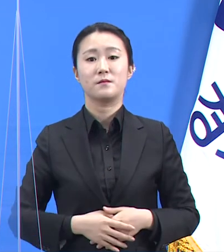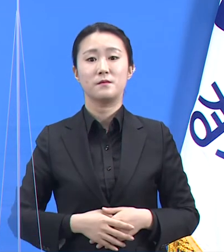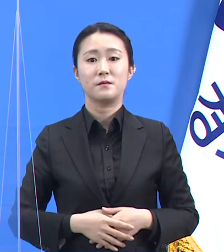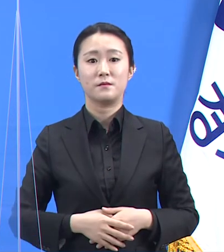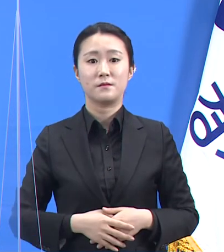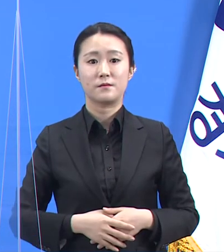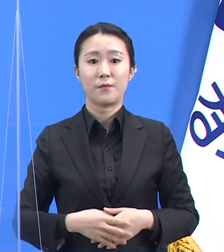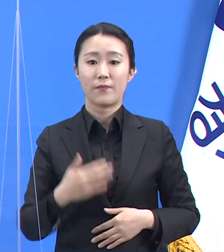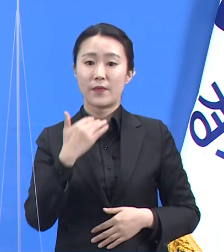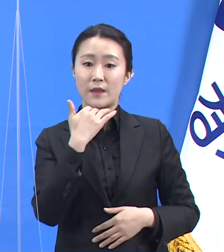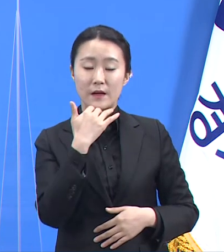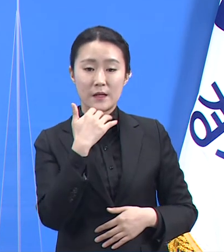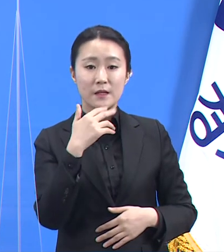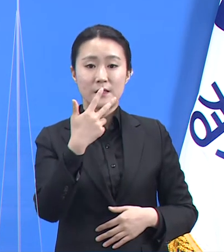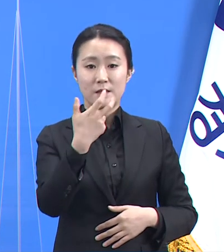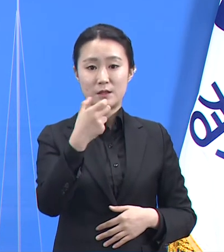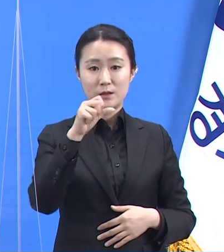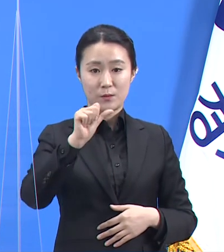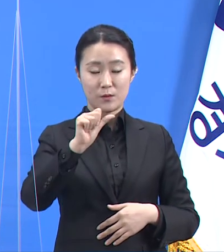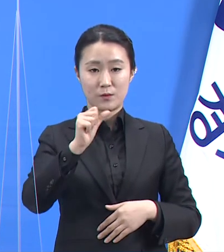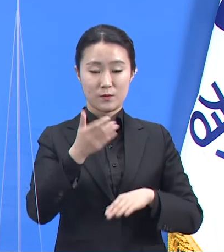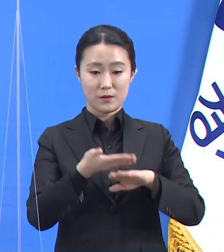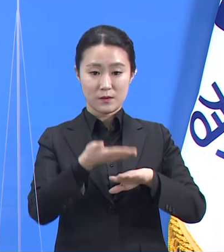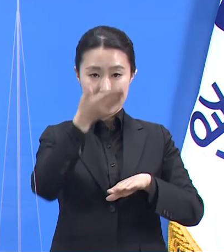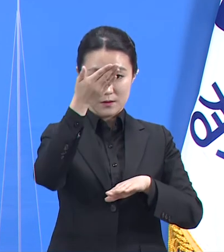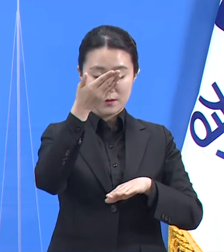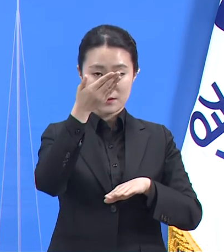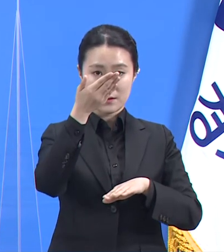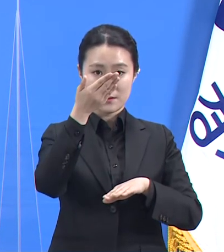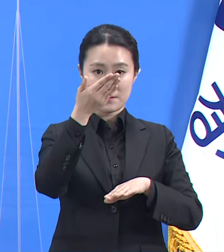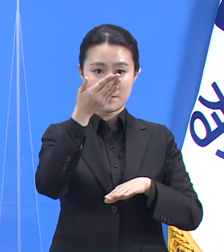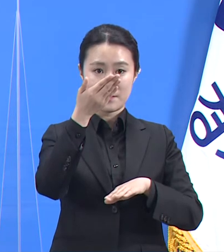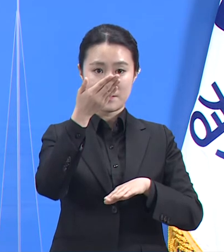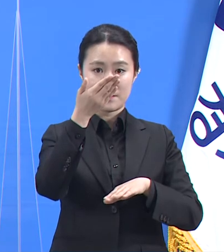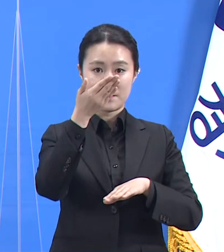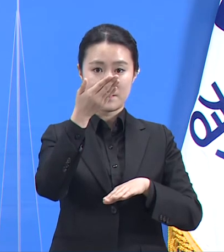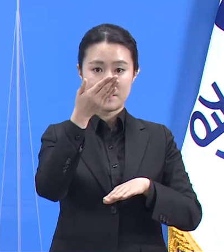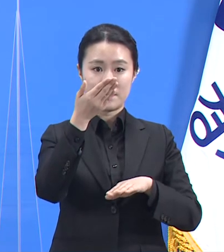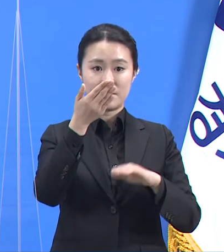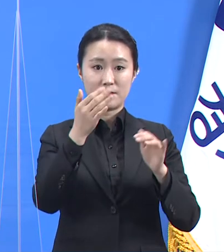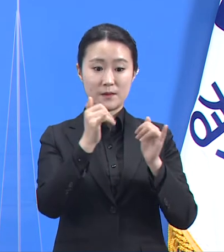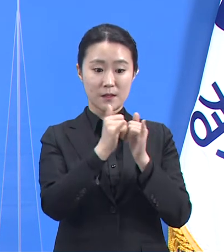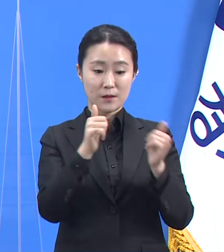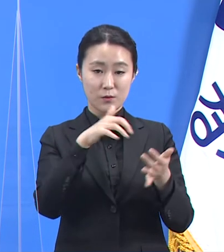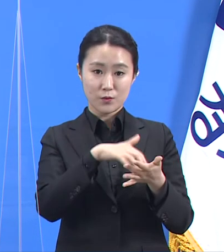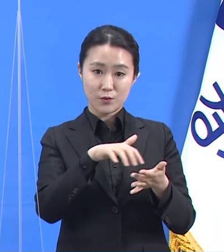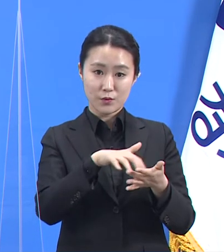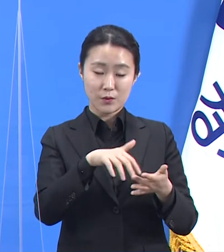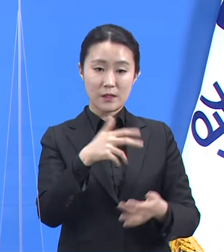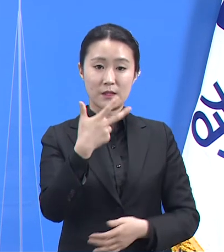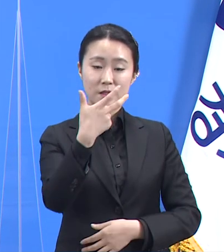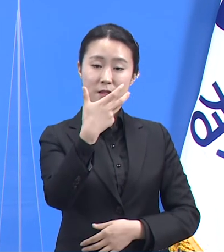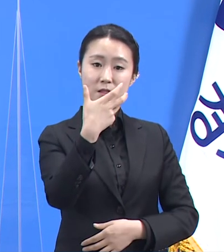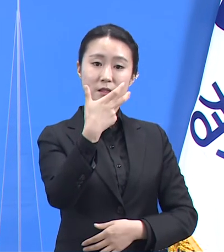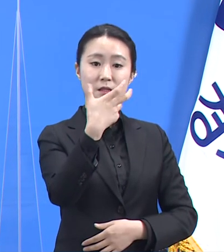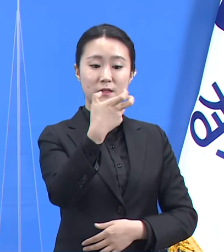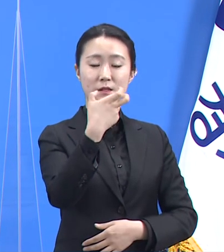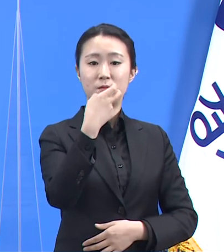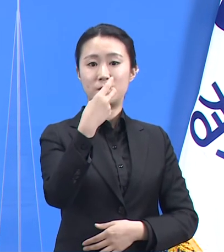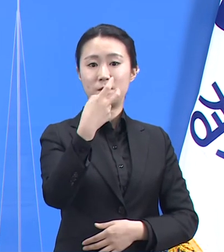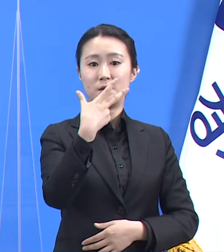만 75세 이상 접종 대상자는 도내 72만 2,948명이며